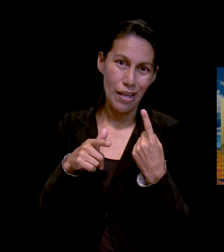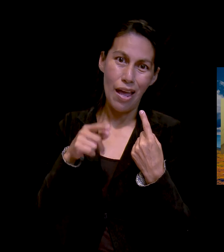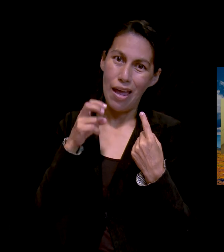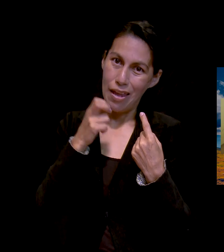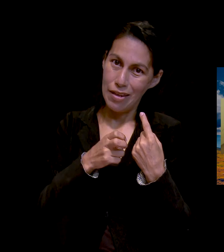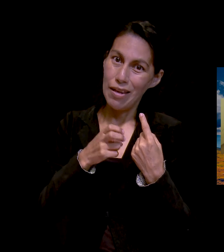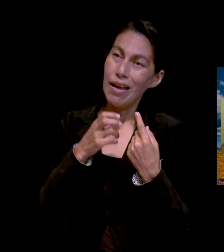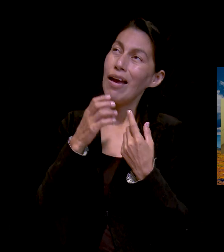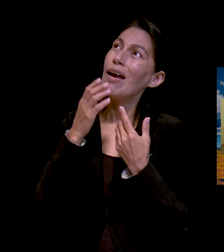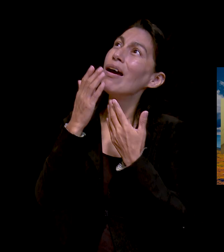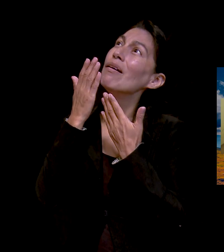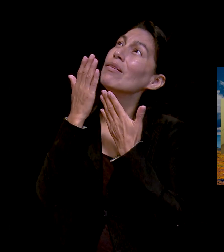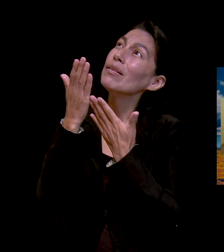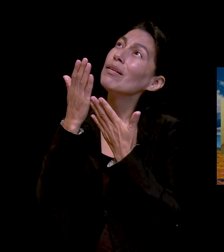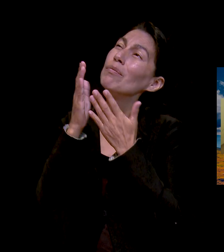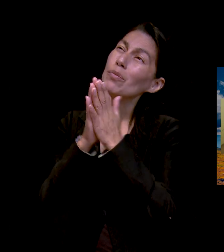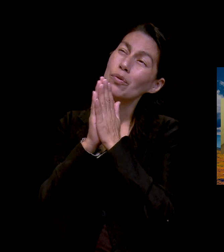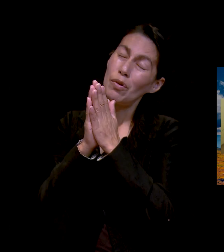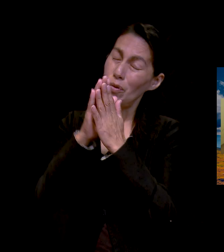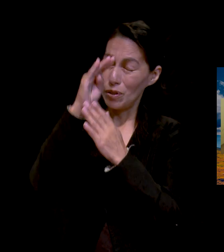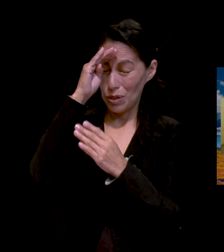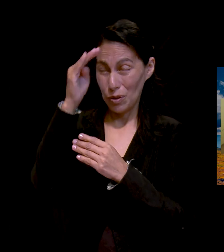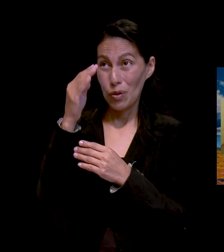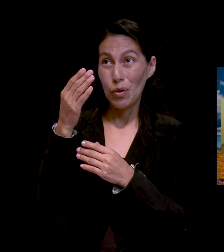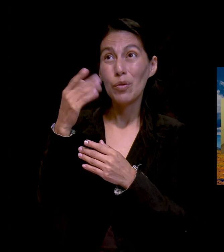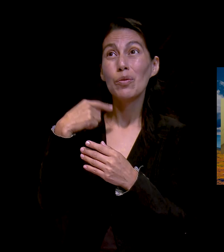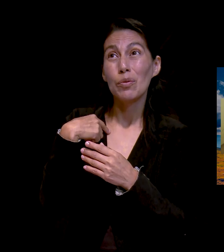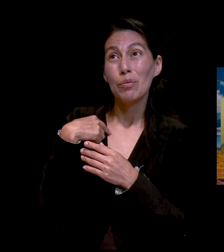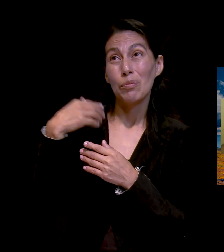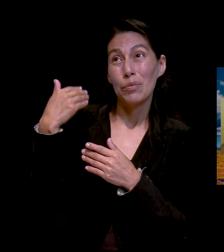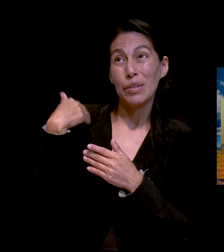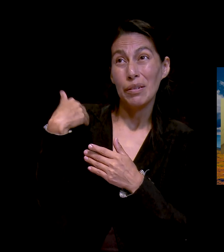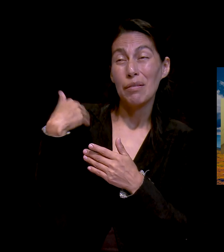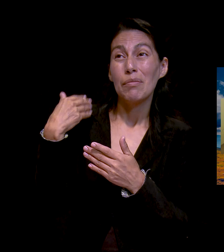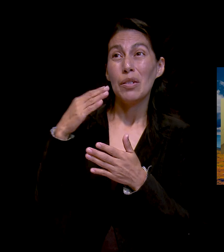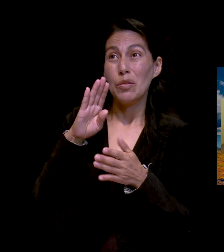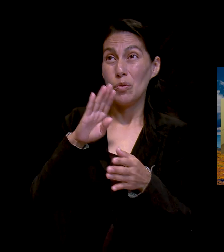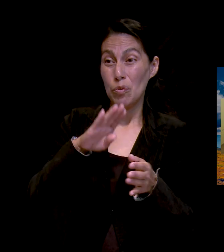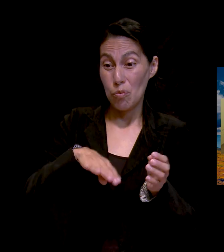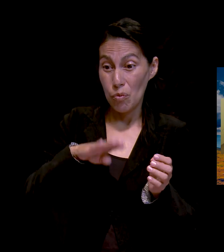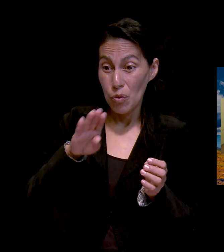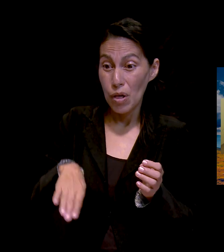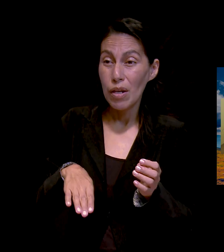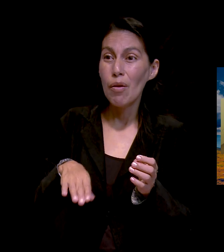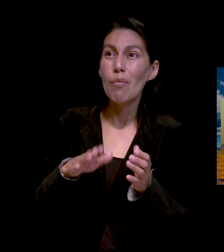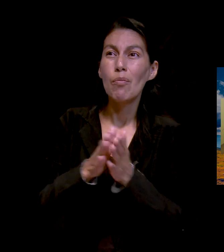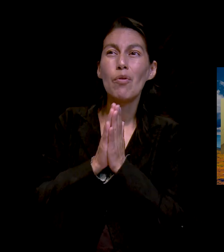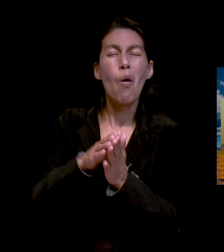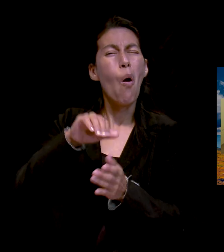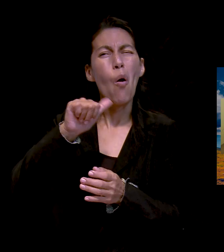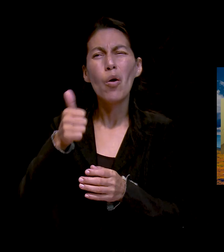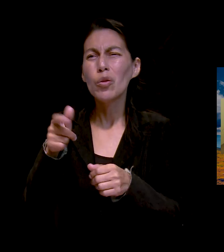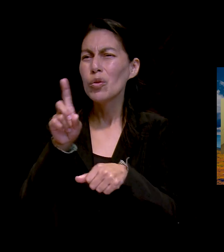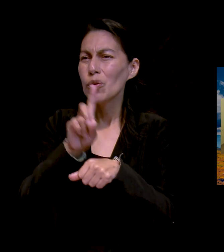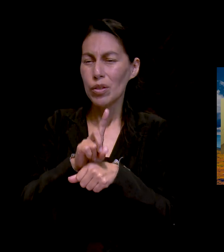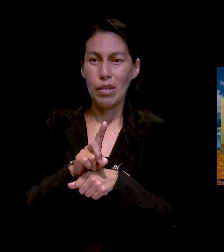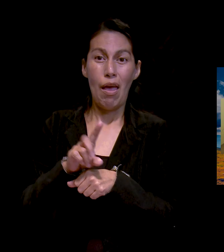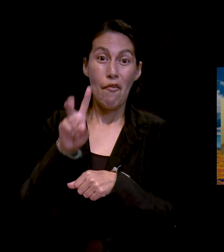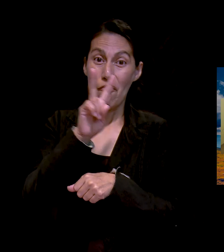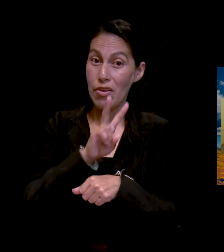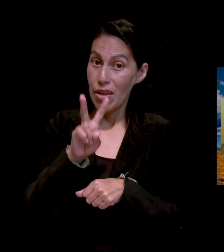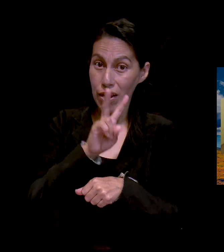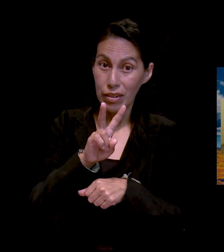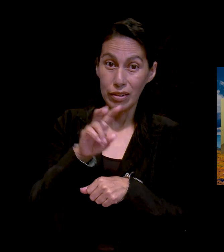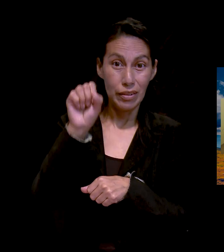Dijo, si me vas a llamar al descanso, llámame en un jueves, un miércoles, un martes. Pero no un viernes, porque voy a